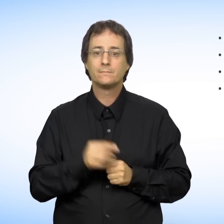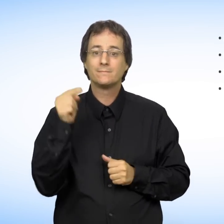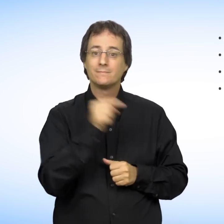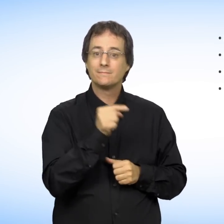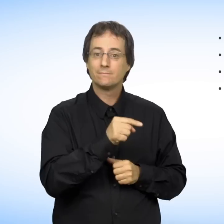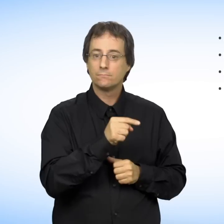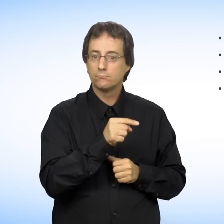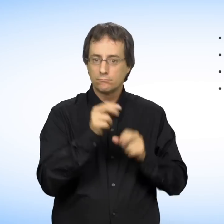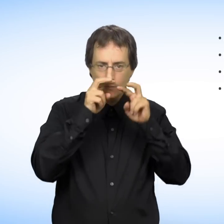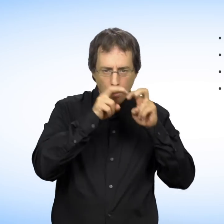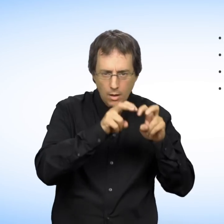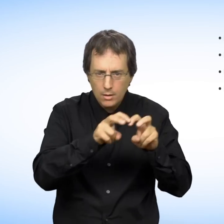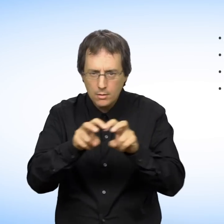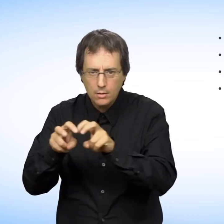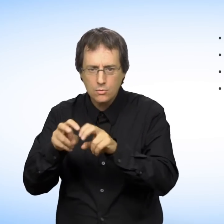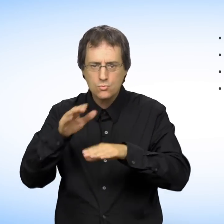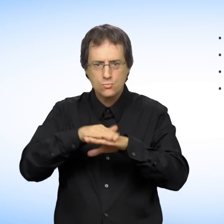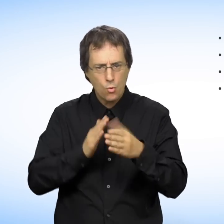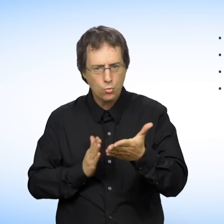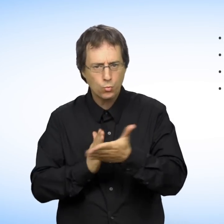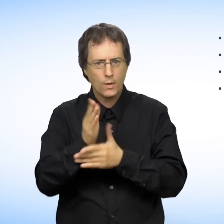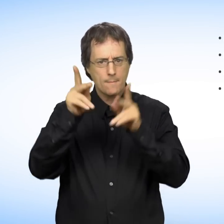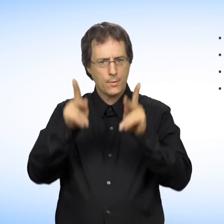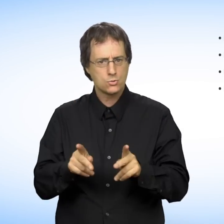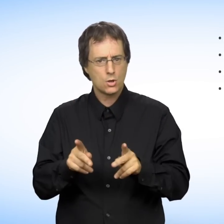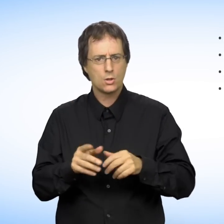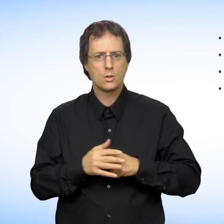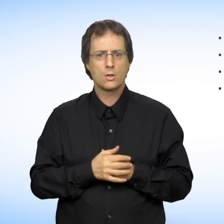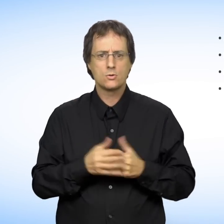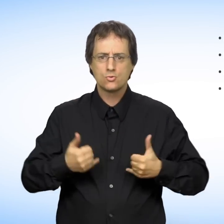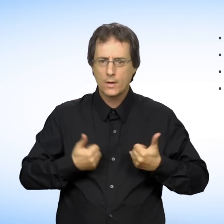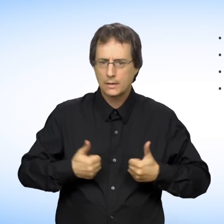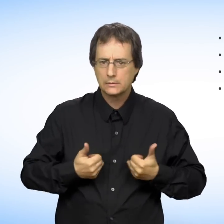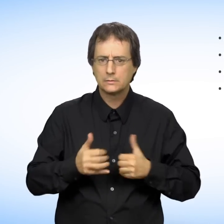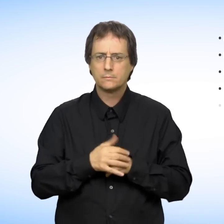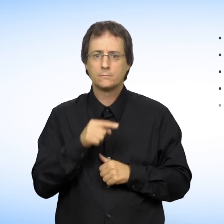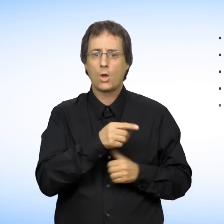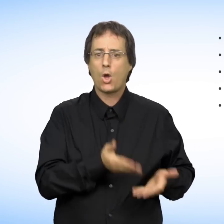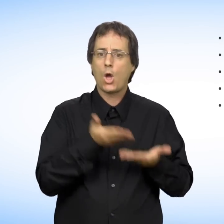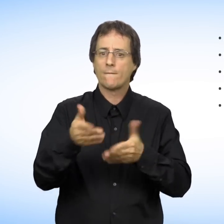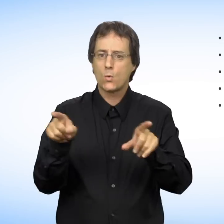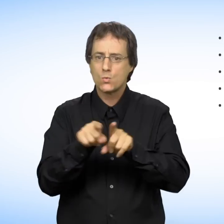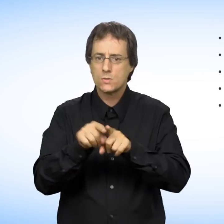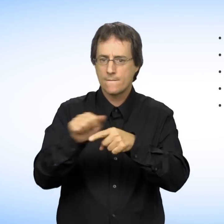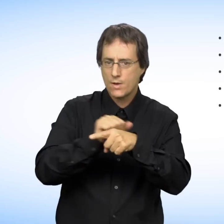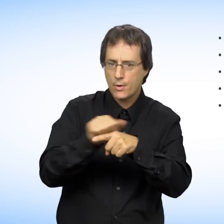Elle mène des recherches sur les droits de la personne et de la jeunesse et offre aussi des formations dans